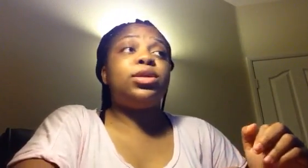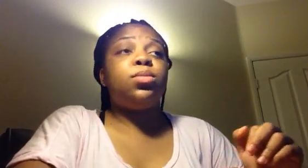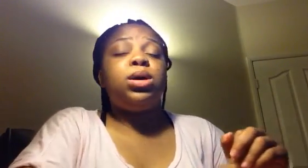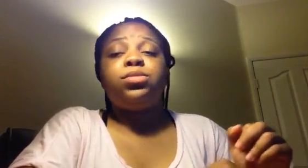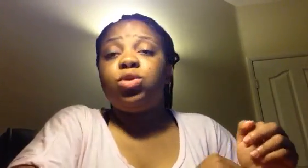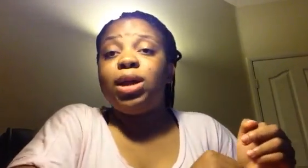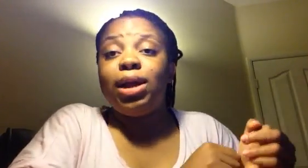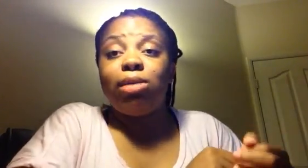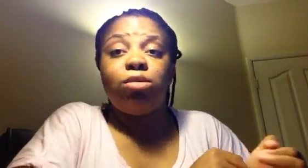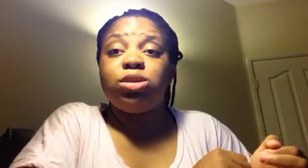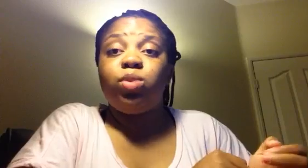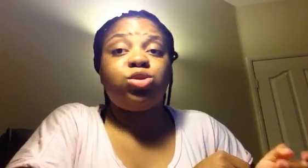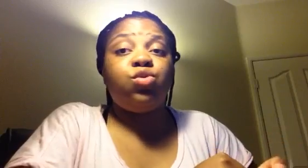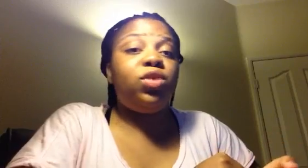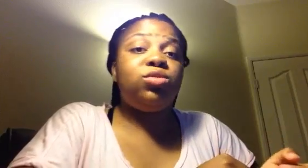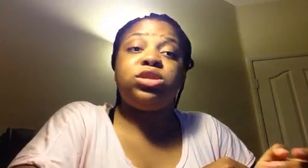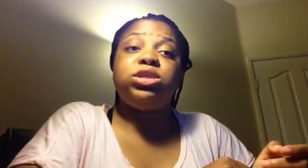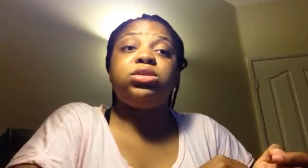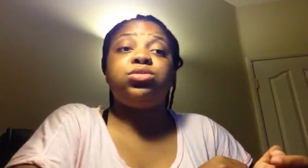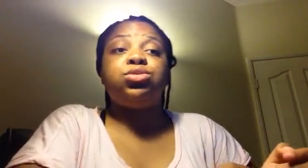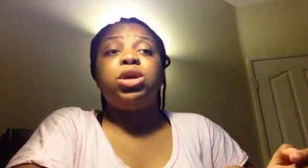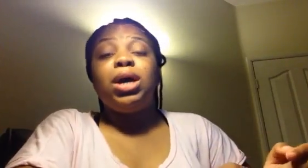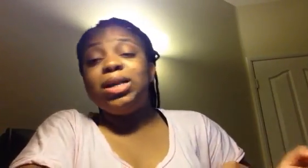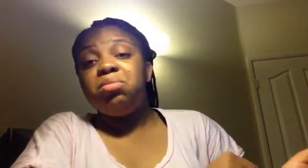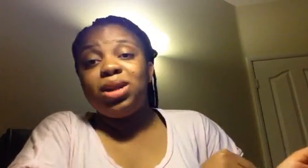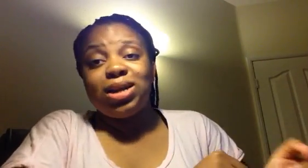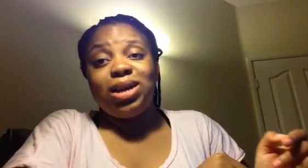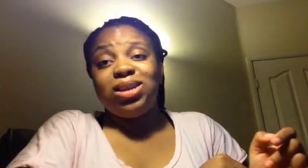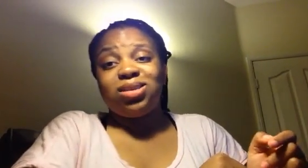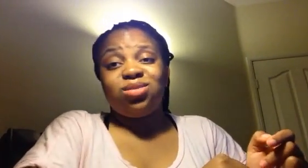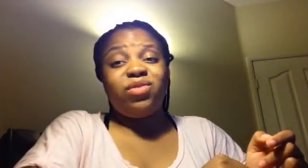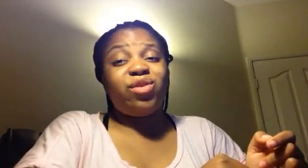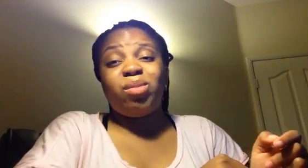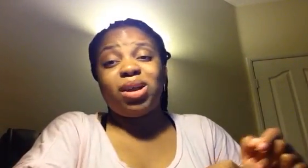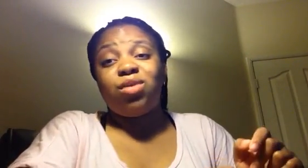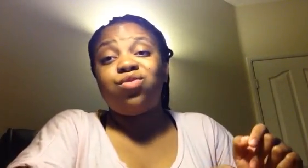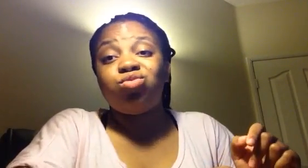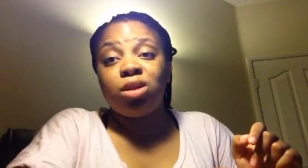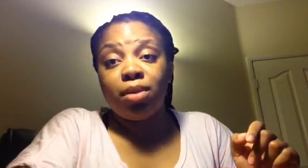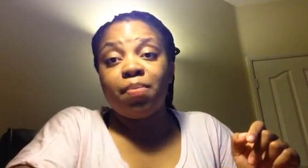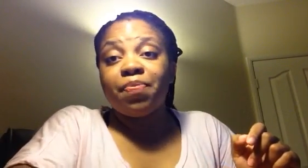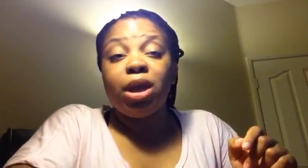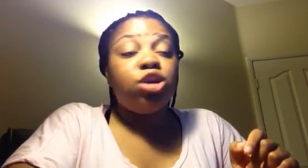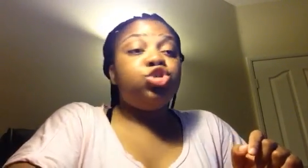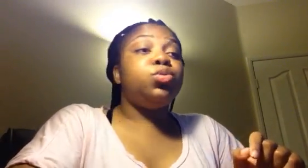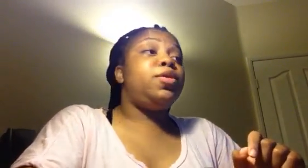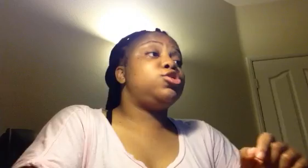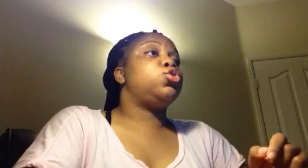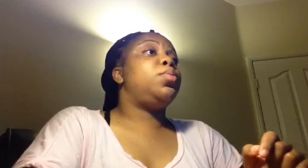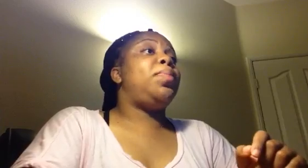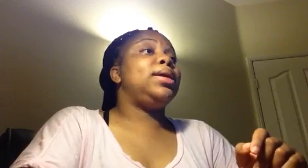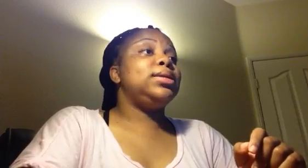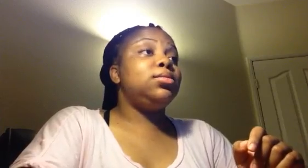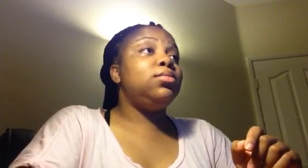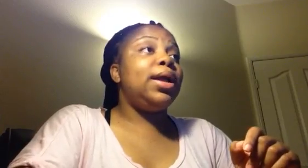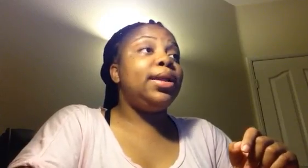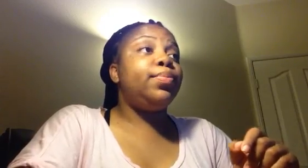honnêtement, on est allé là-bas aussi parce qu'on voulait aussi animer la galerie. On avait vraiment rien à foutre là-bas. Je pense que par l'année